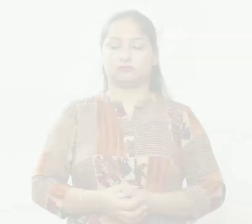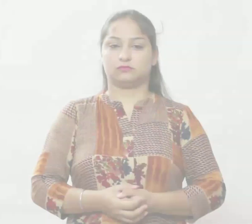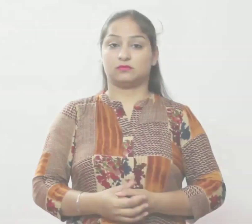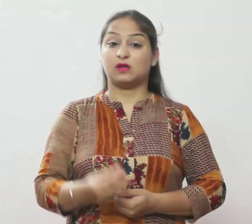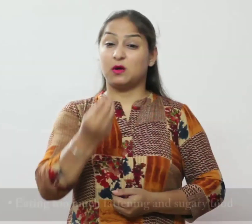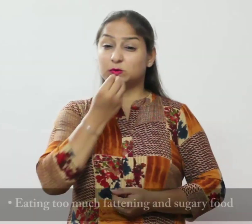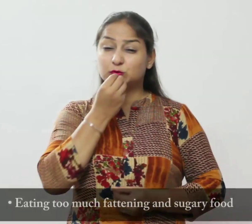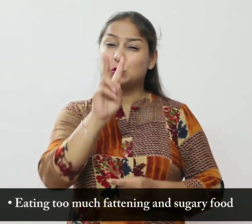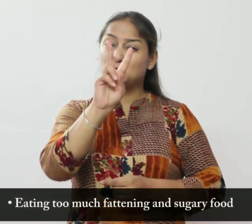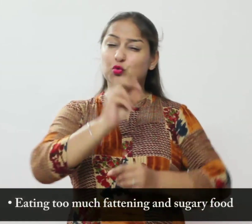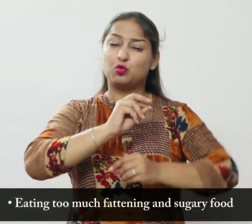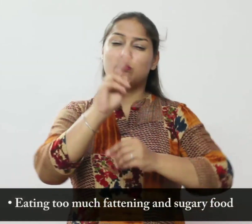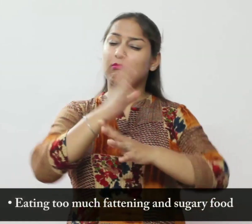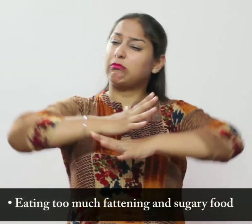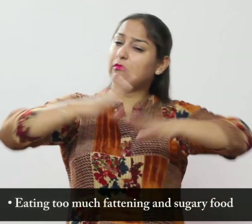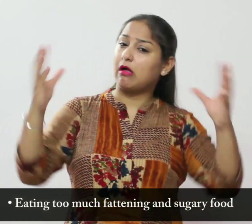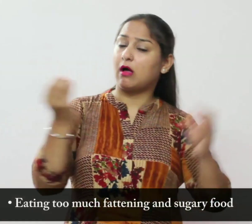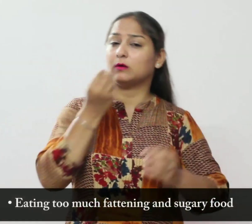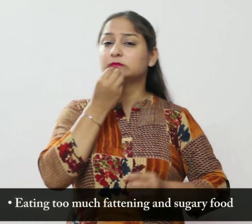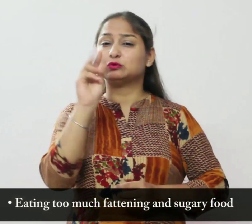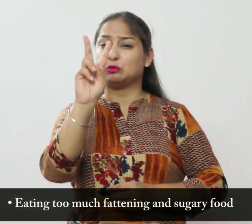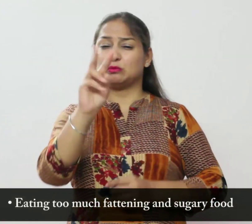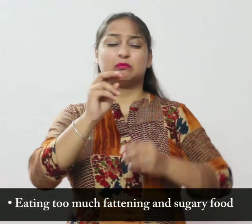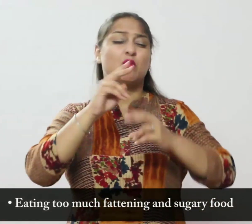बहुत अधिक चप्टा और मीठा भोजन करना